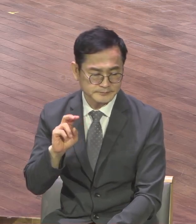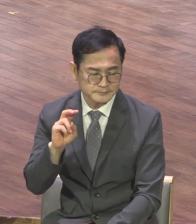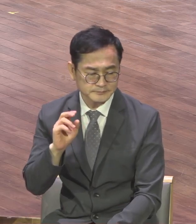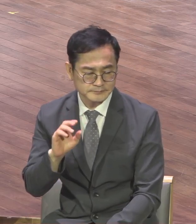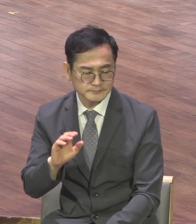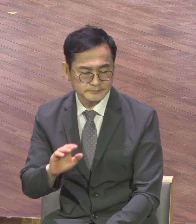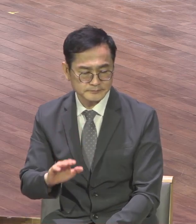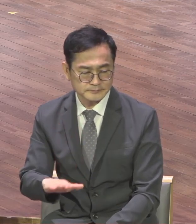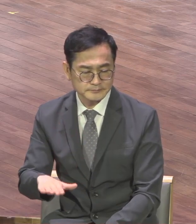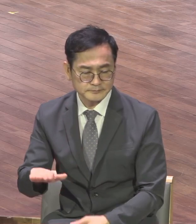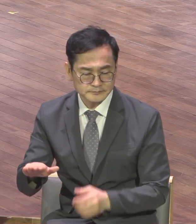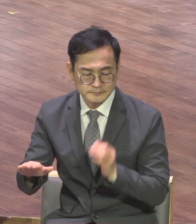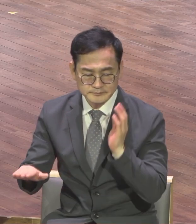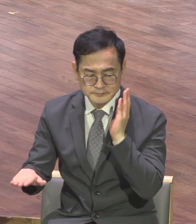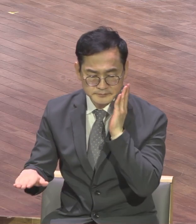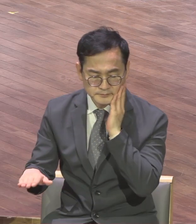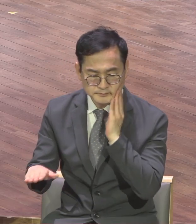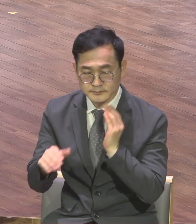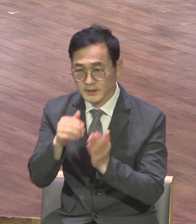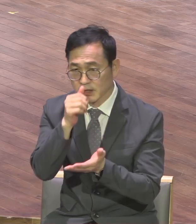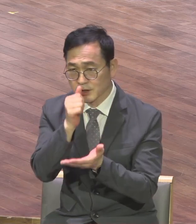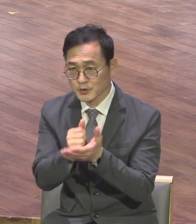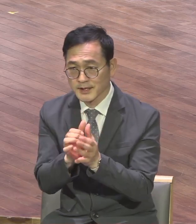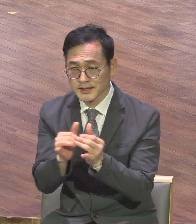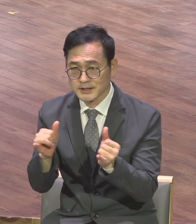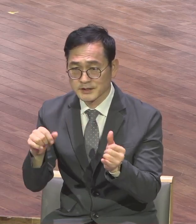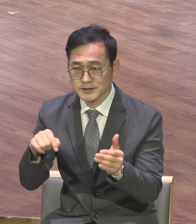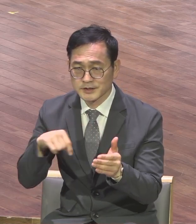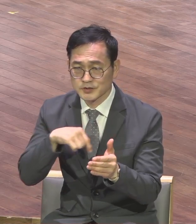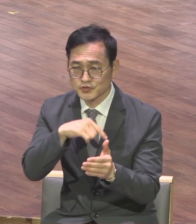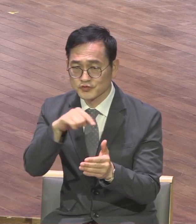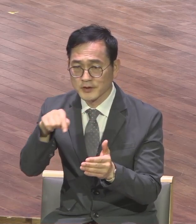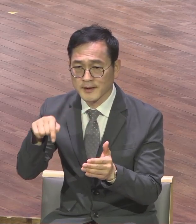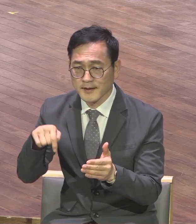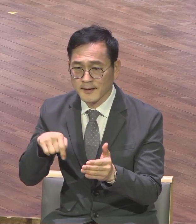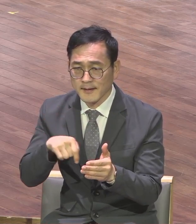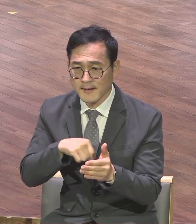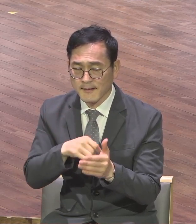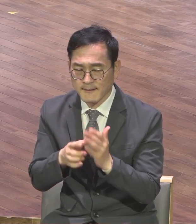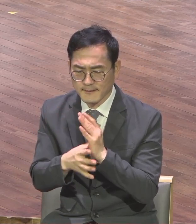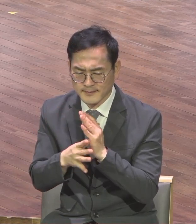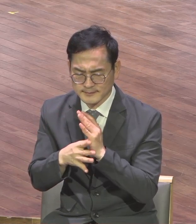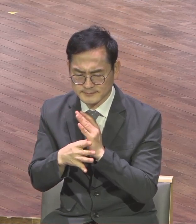길인 중에 태수요 빛박자에게